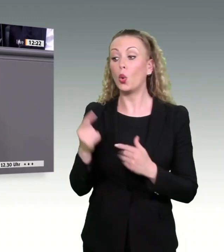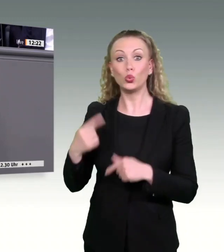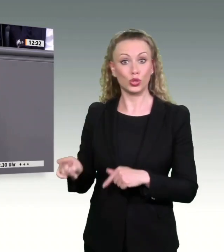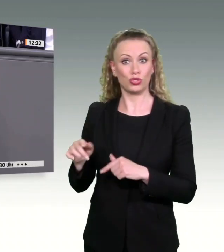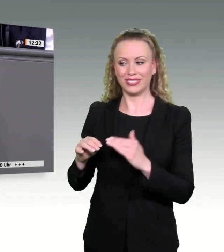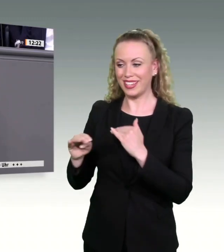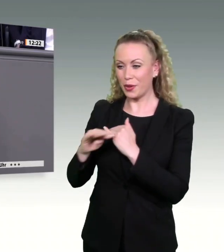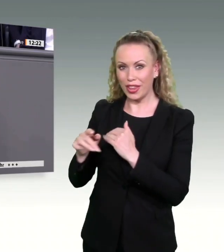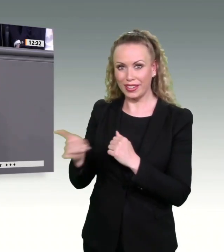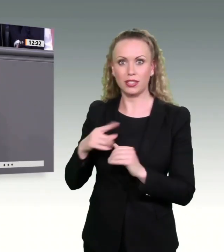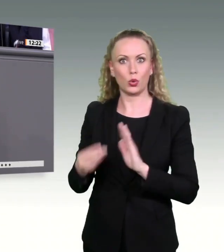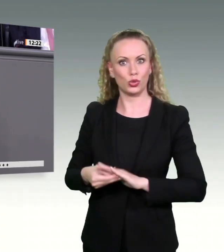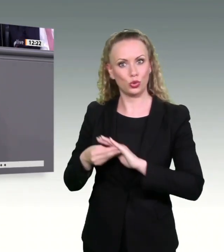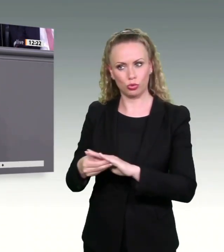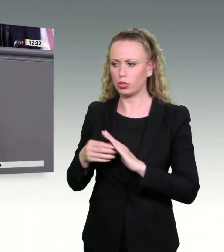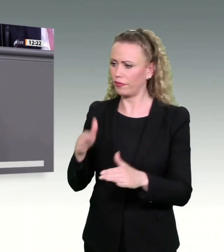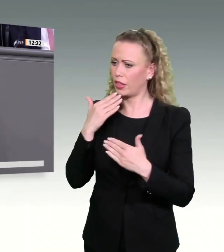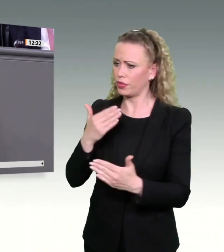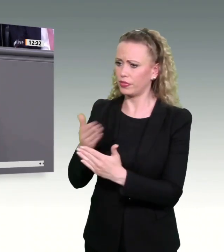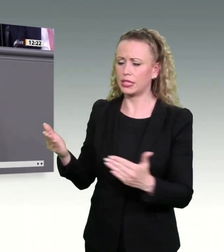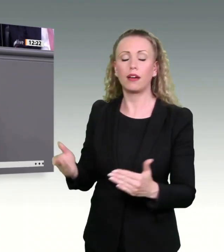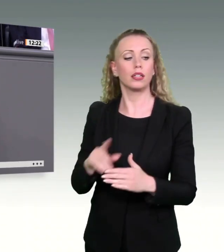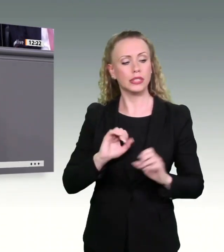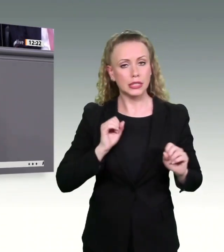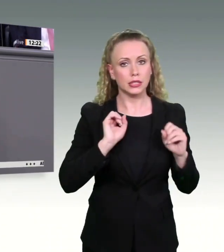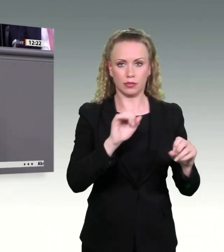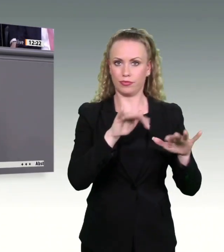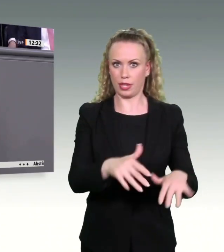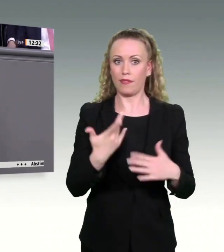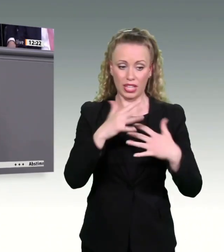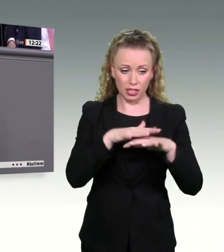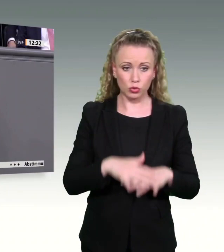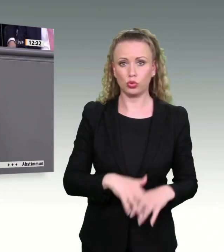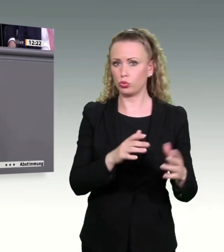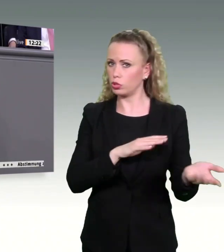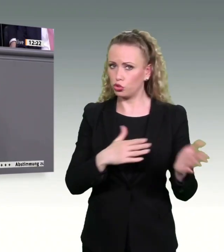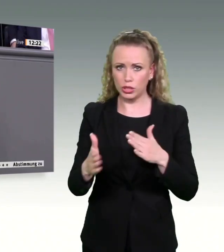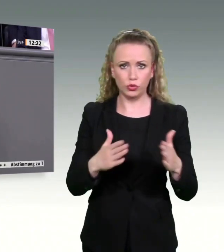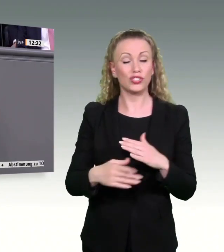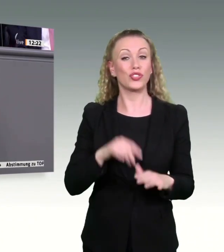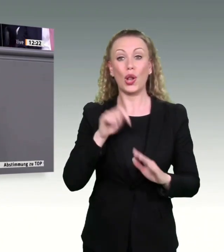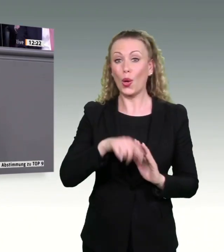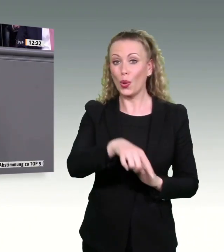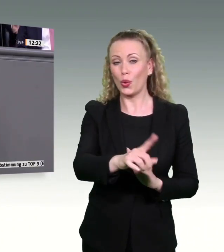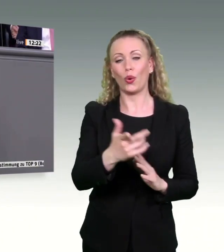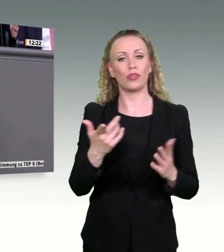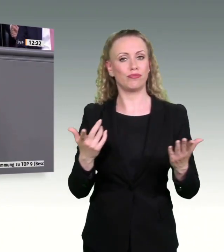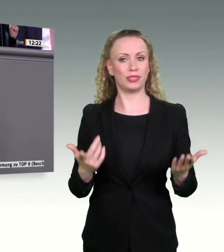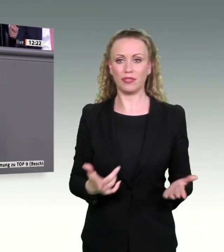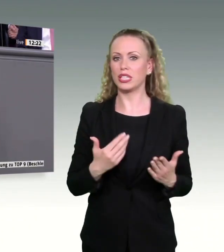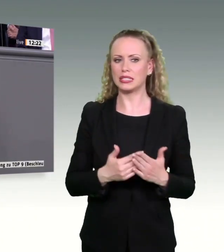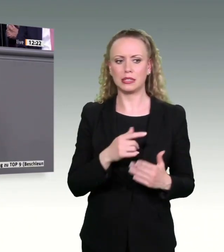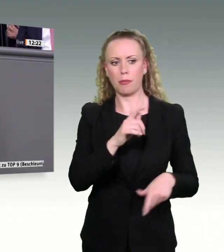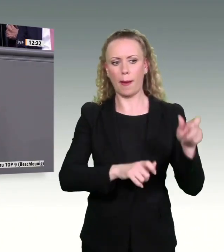hier auch schneller werden, nämlich wenn Infrastruktur gestört ist, wenn Verkehrsadern gestört ist, beschäftigt das die Menschen vor Ort. Und dann müssen wir auch schneller